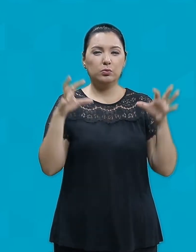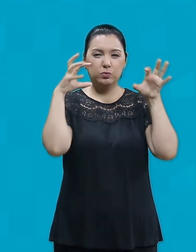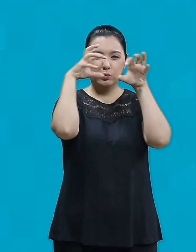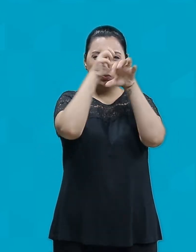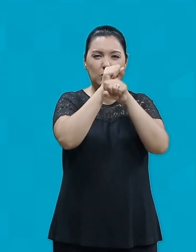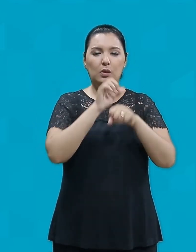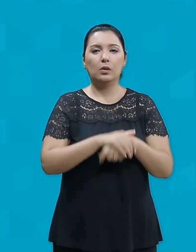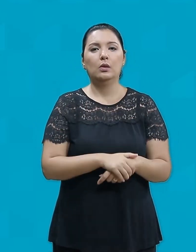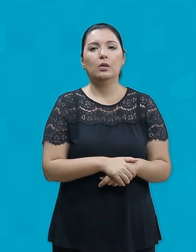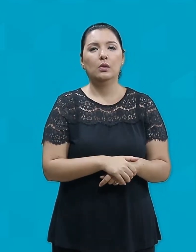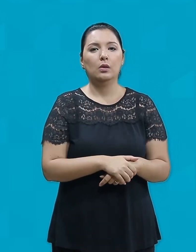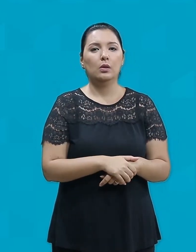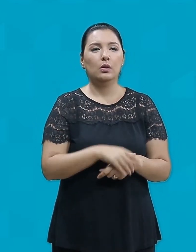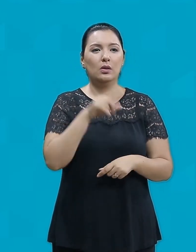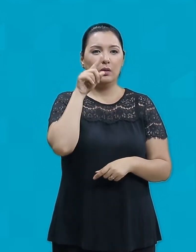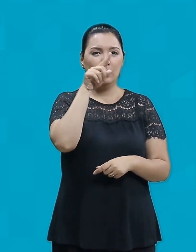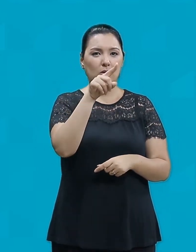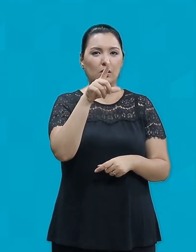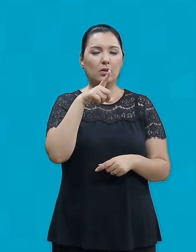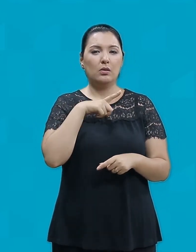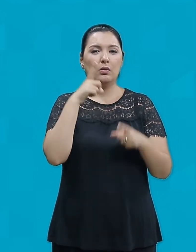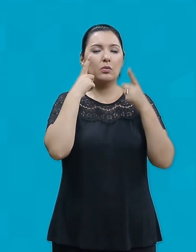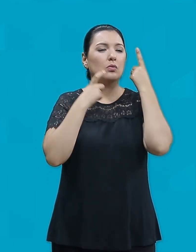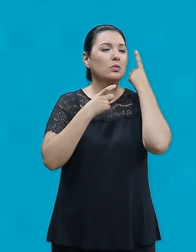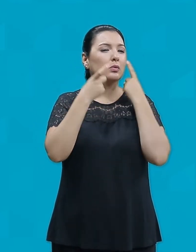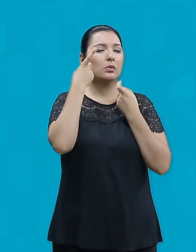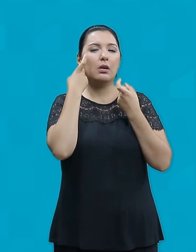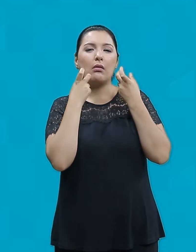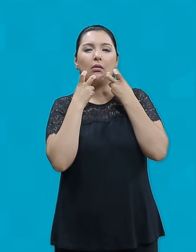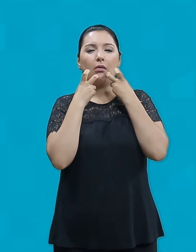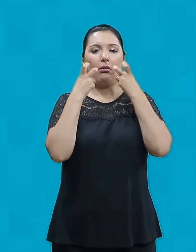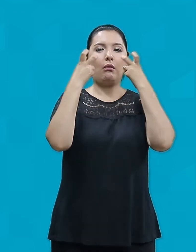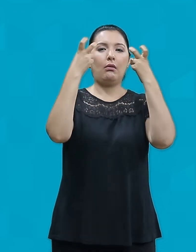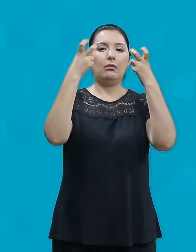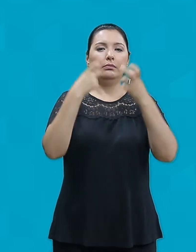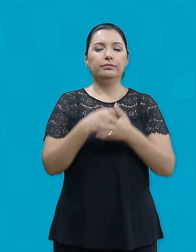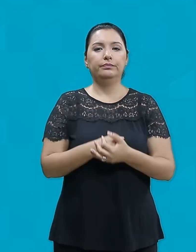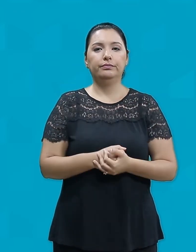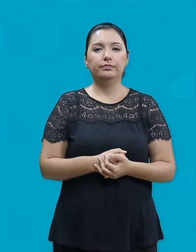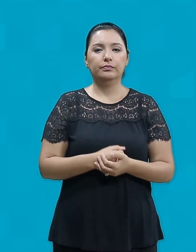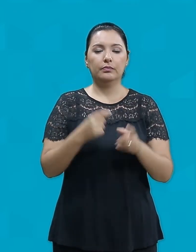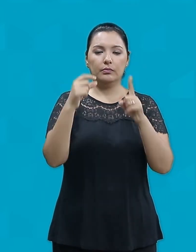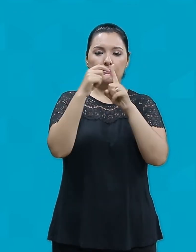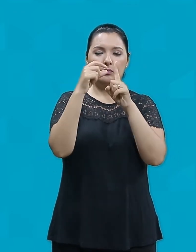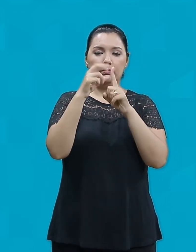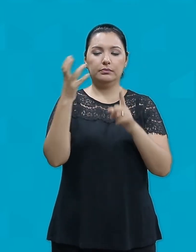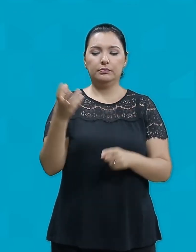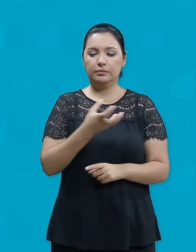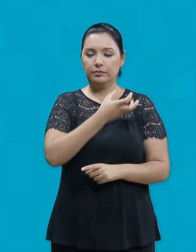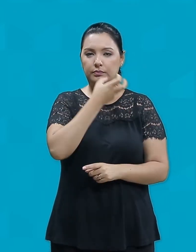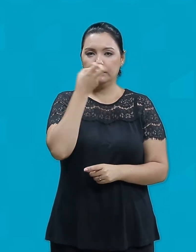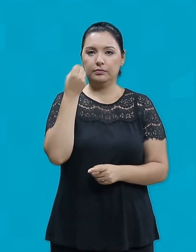Aí haverá choro e ranger de dentes Palavra da salvação